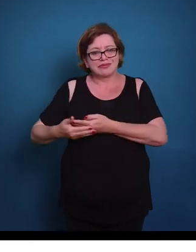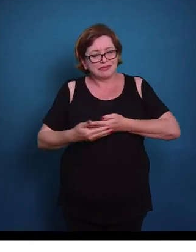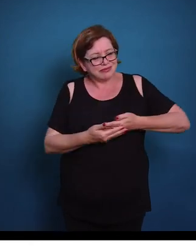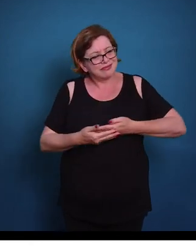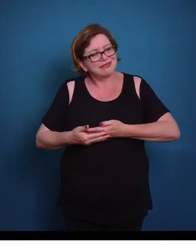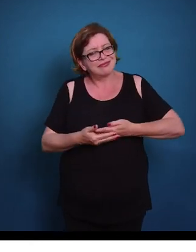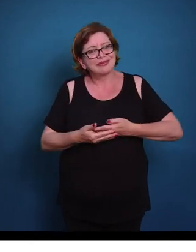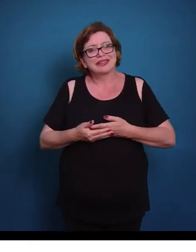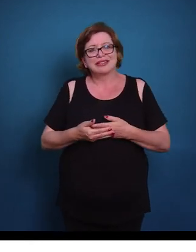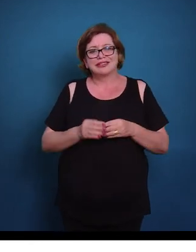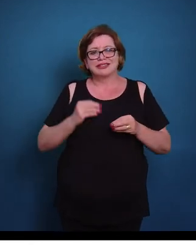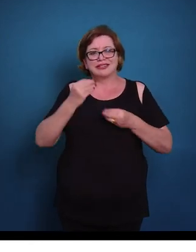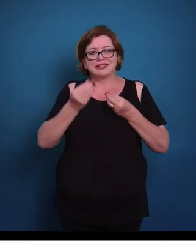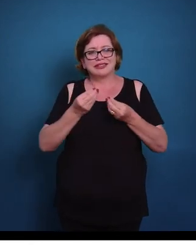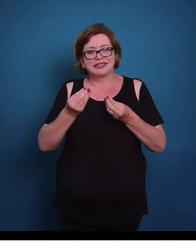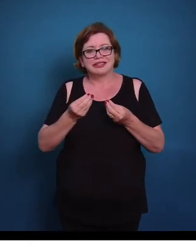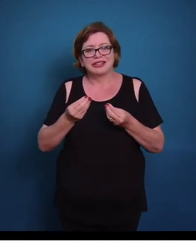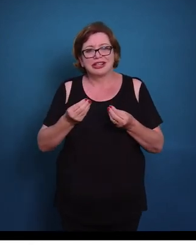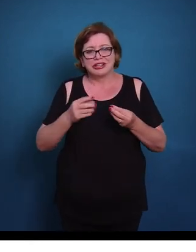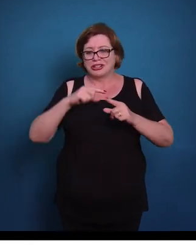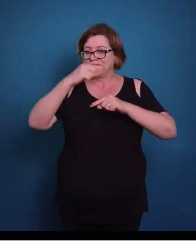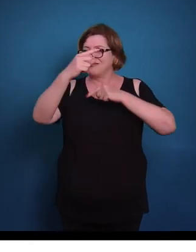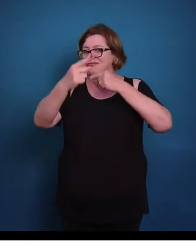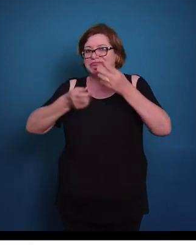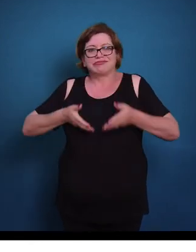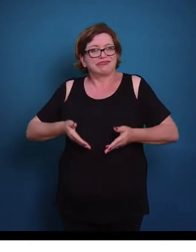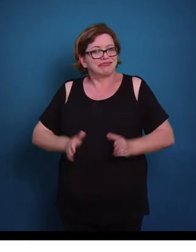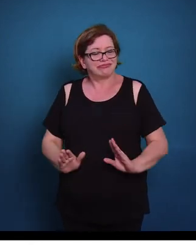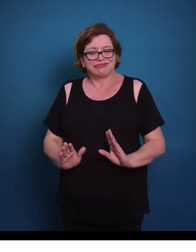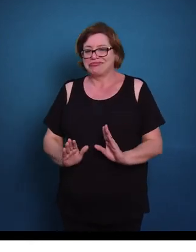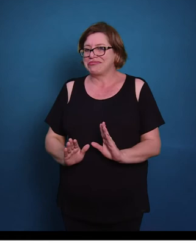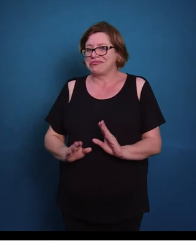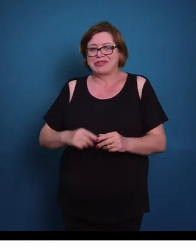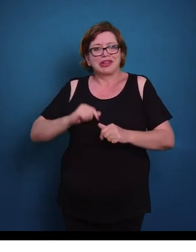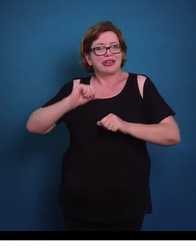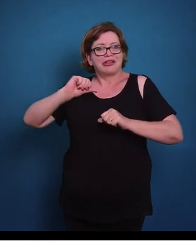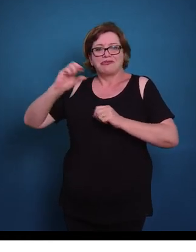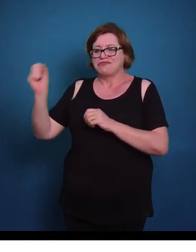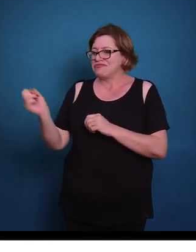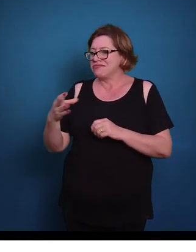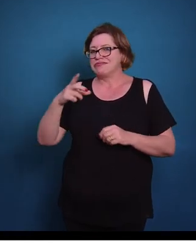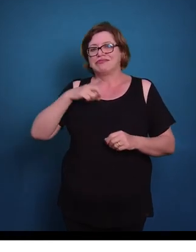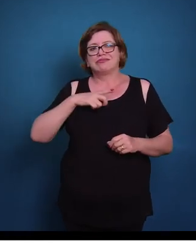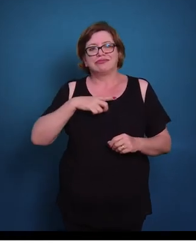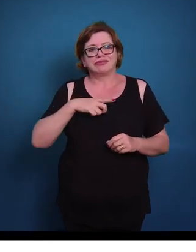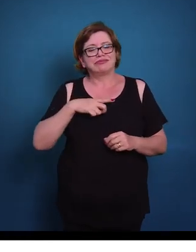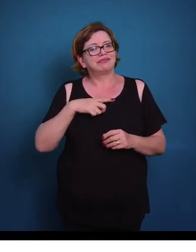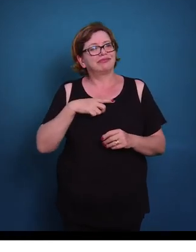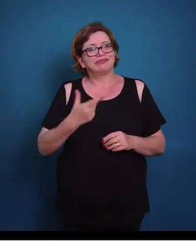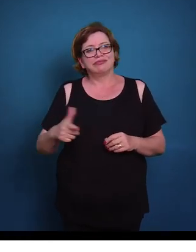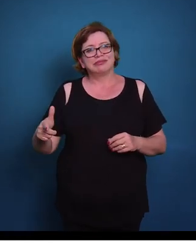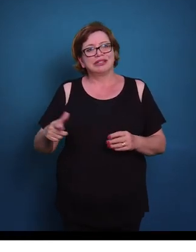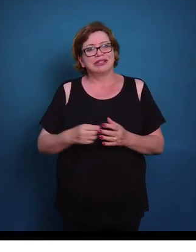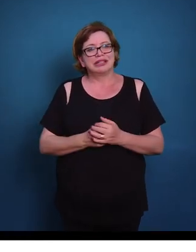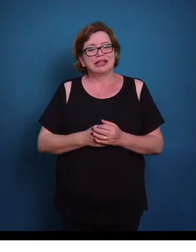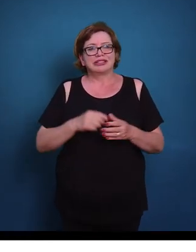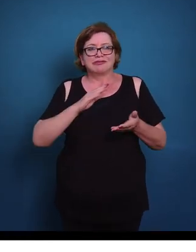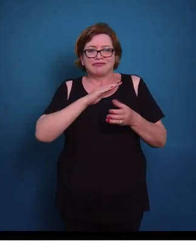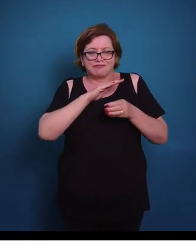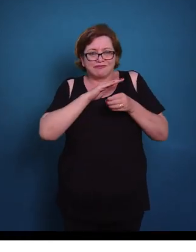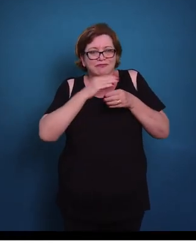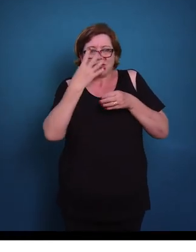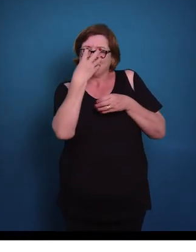tecido não é produzido após o nascimento, somente durante a fase fetal. Então aqui nós temos uma imagem, corte